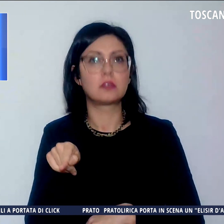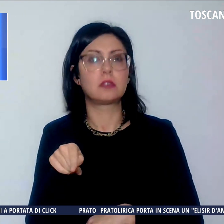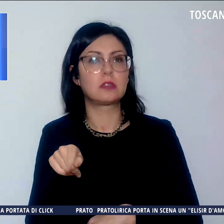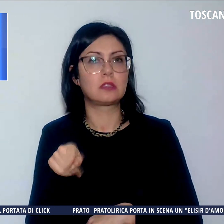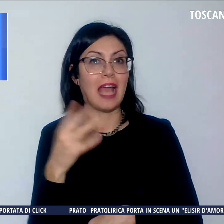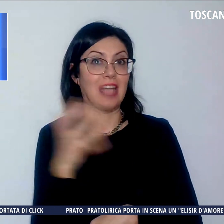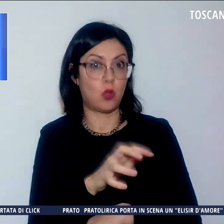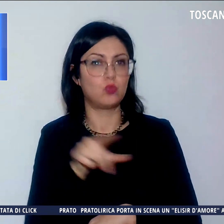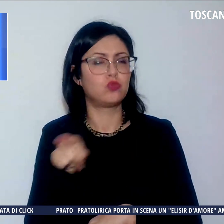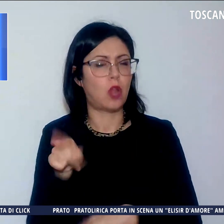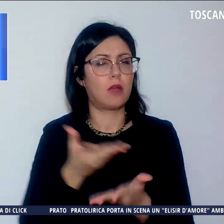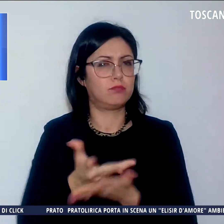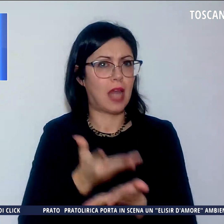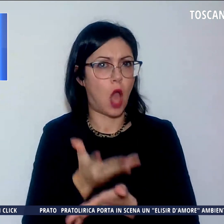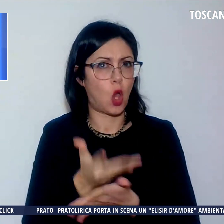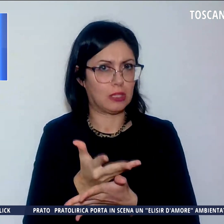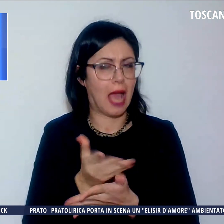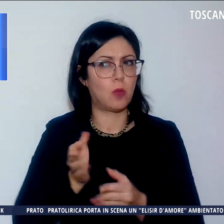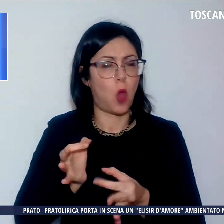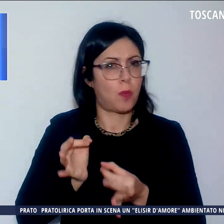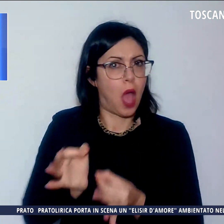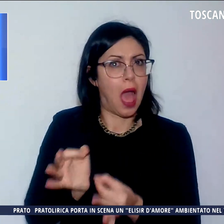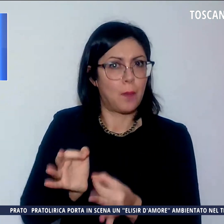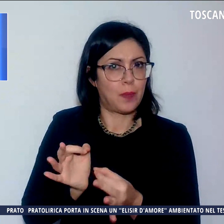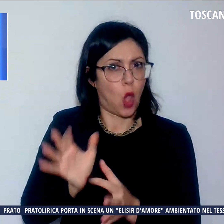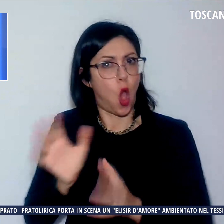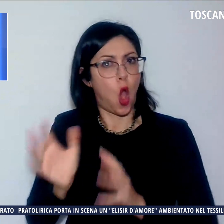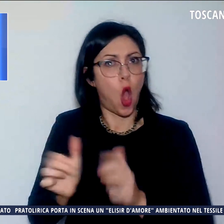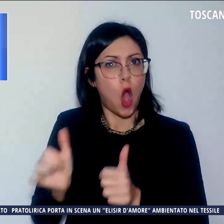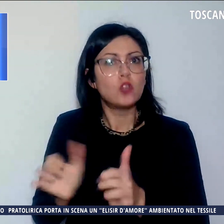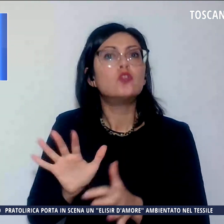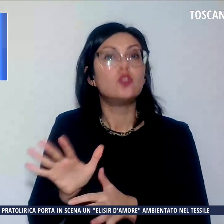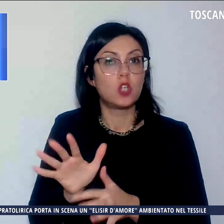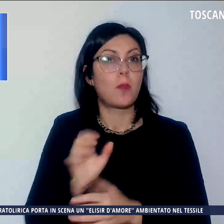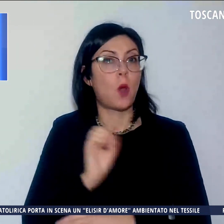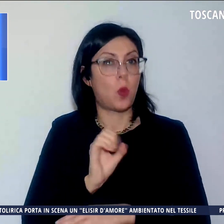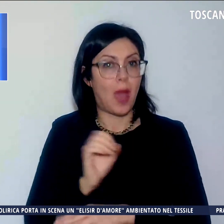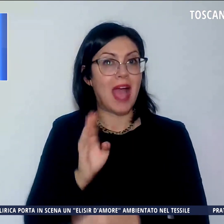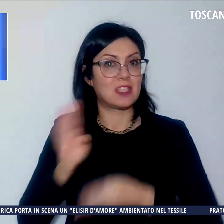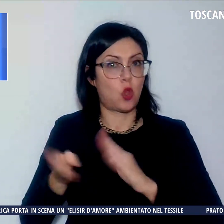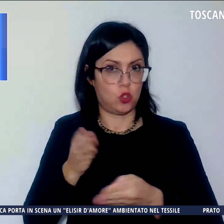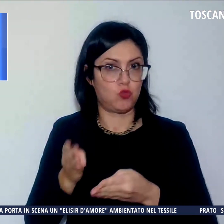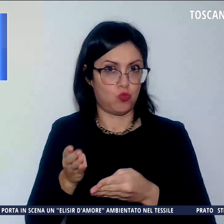approcci sempre più spinti a cui il maestro di judo si era lasciato andare.